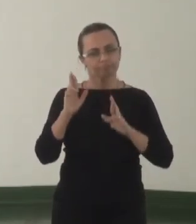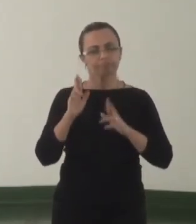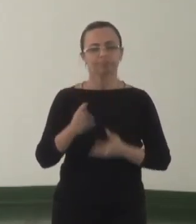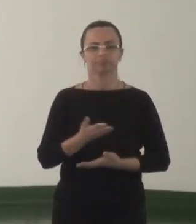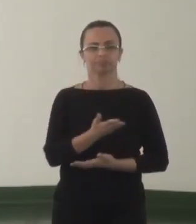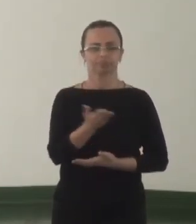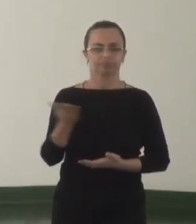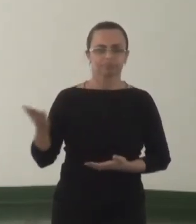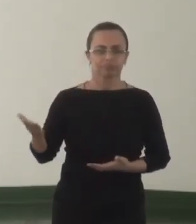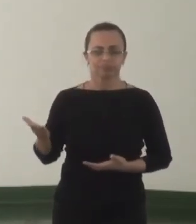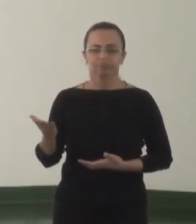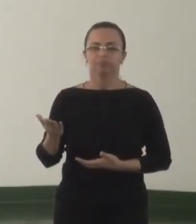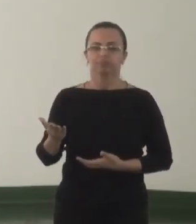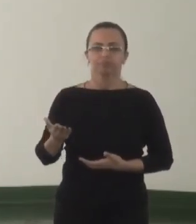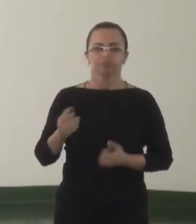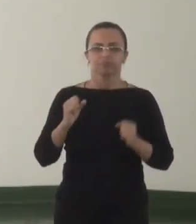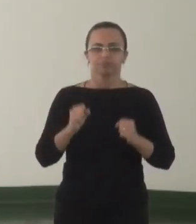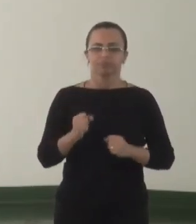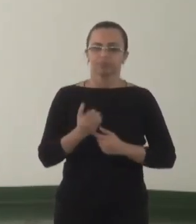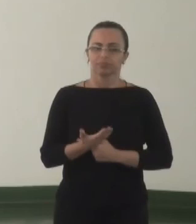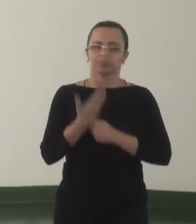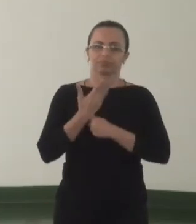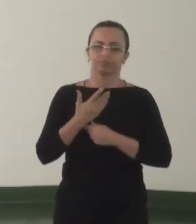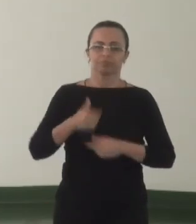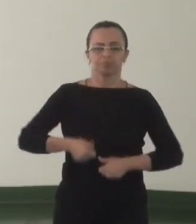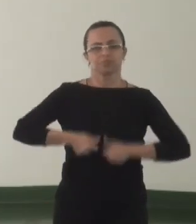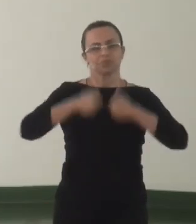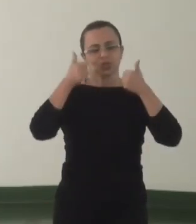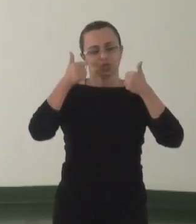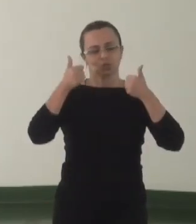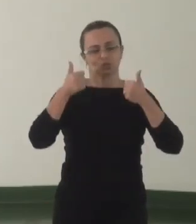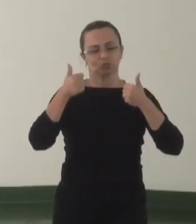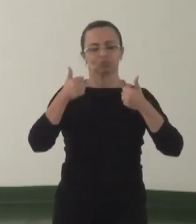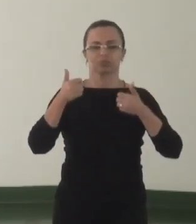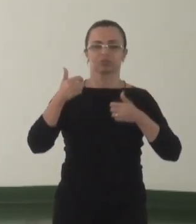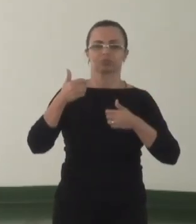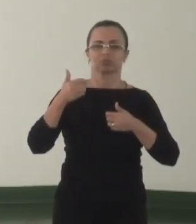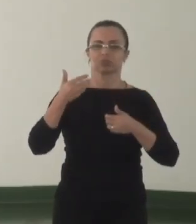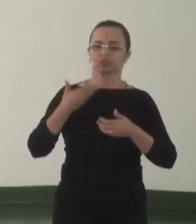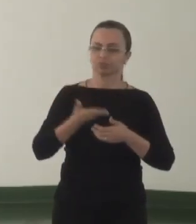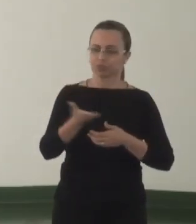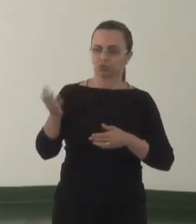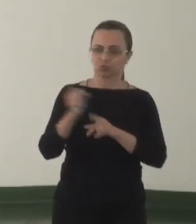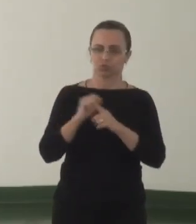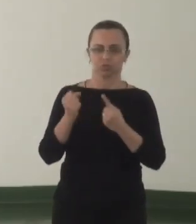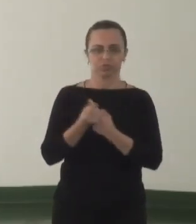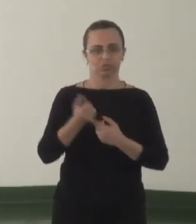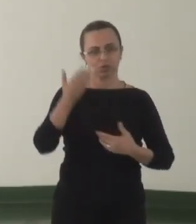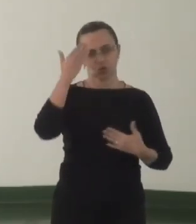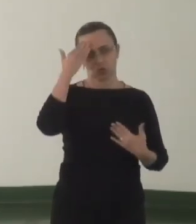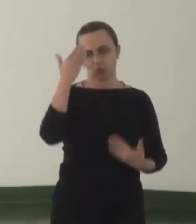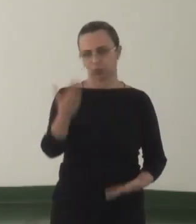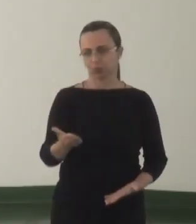vocês possam nos ajudar a melhorar alguma coisa perante a sociedade. Obrigada.